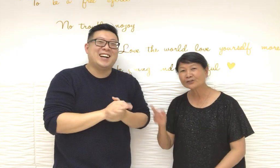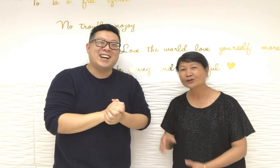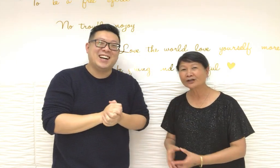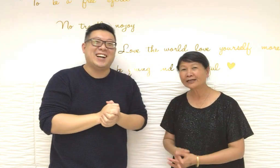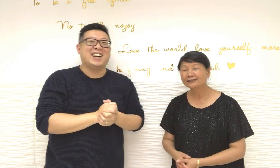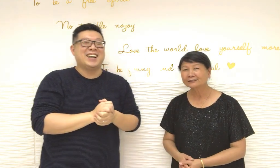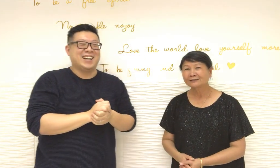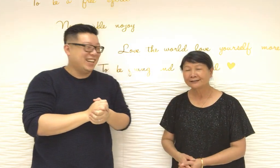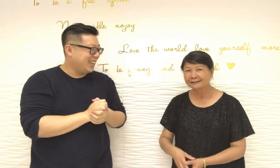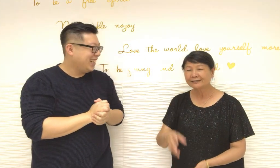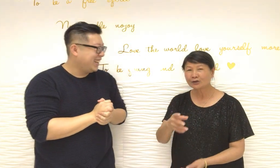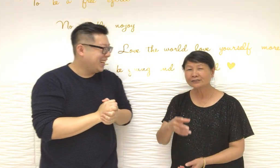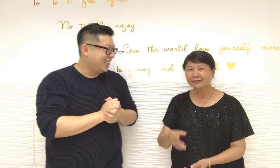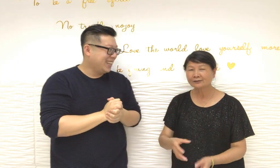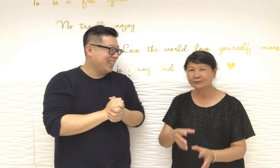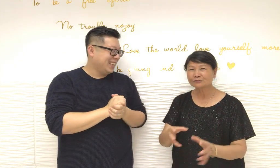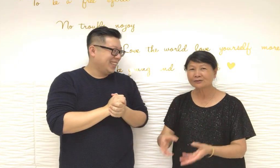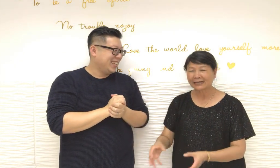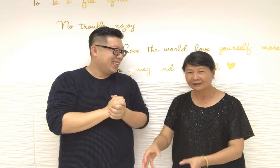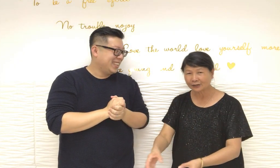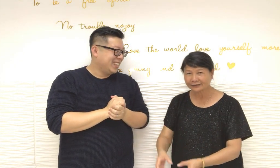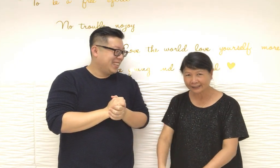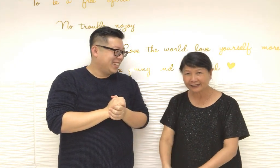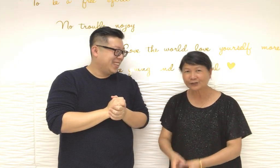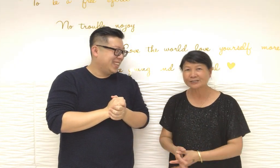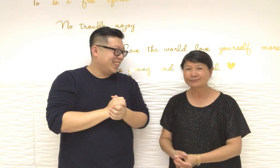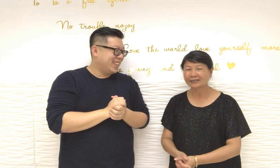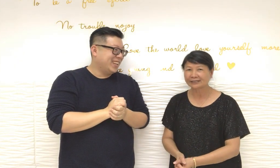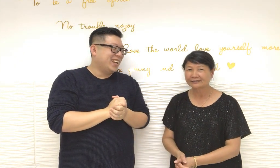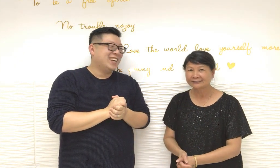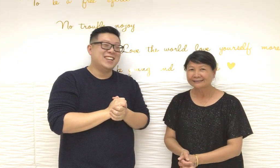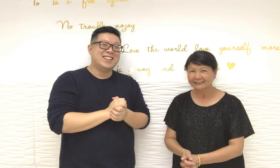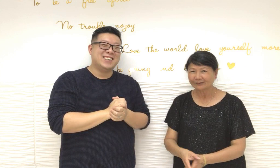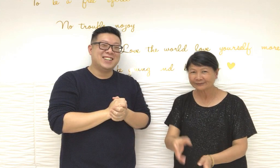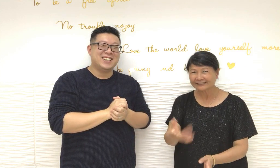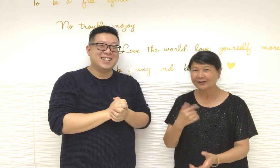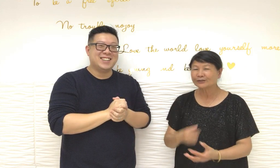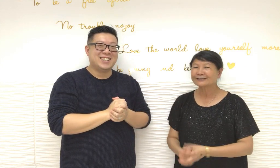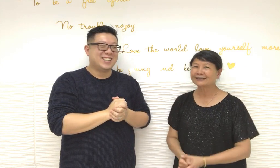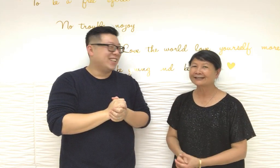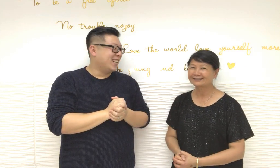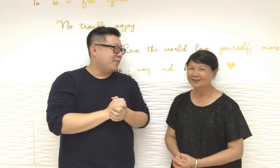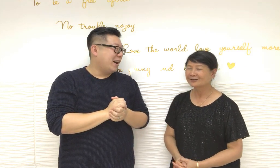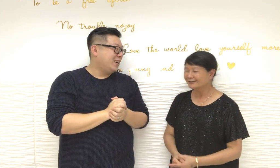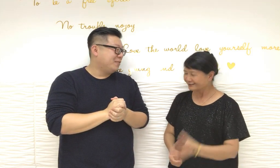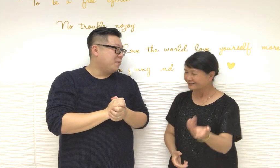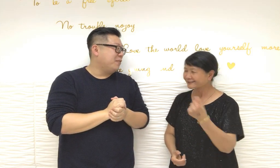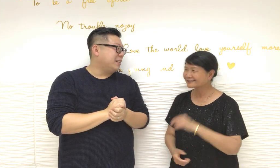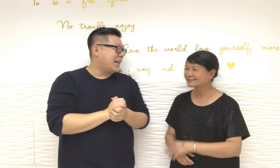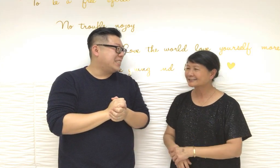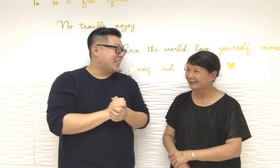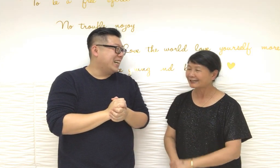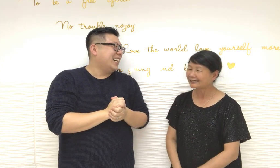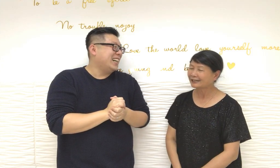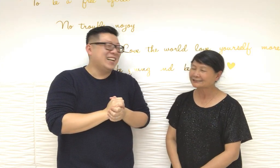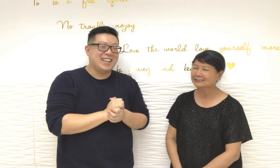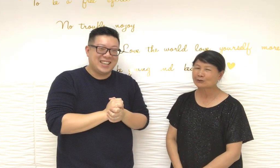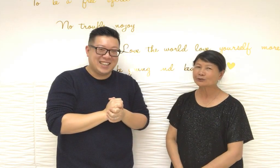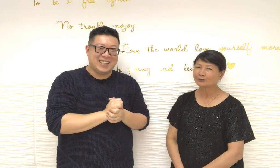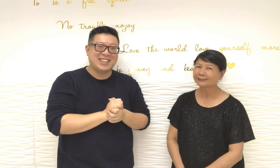我說你可以一段時間走去站在它前面那你就可以是不是有免費餐吃收到一些